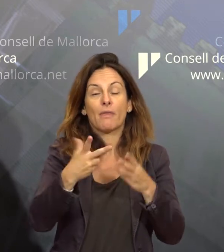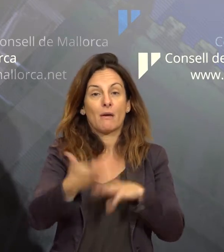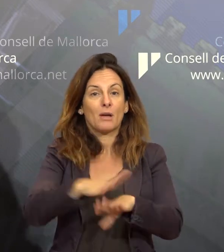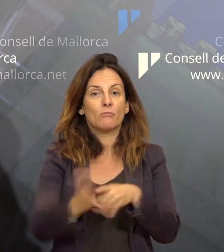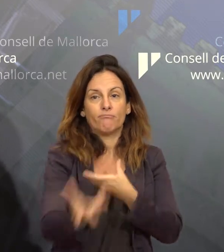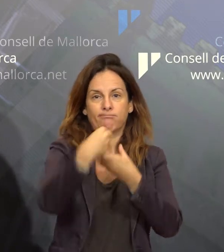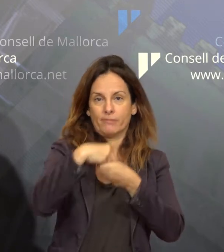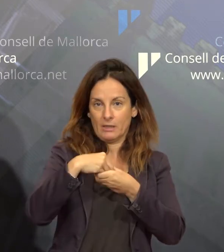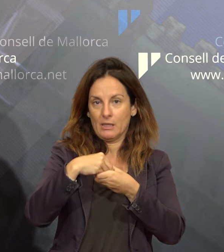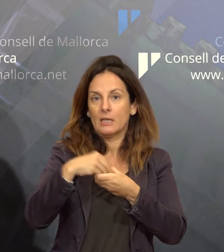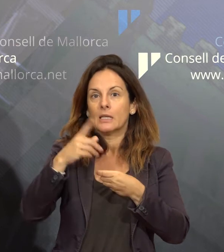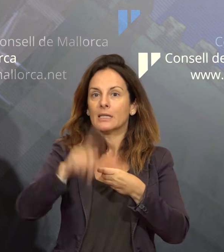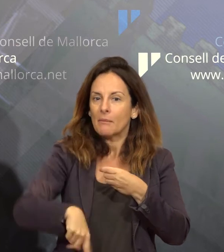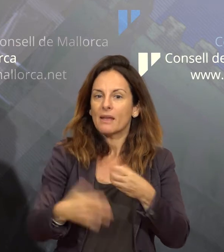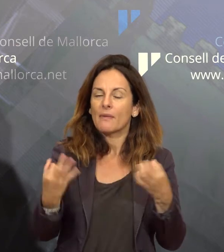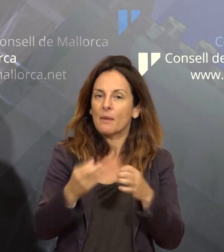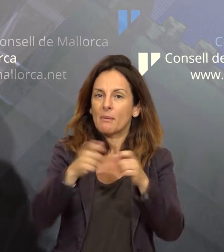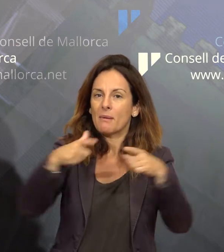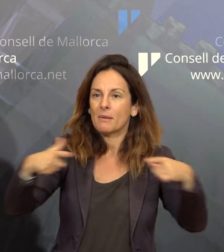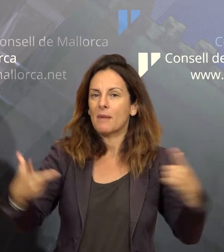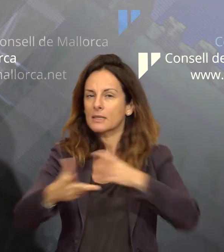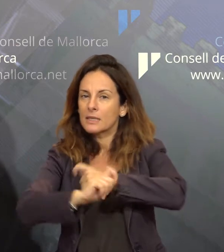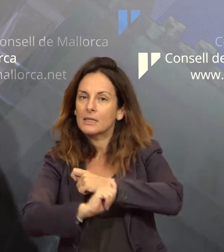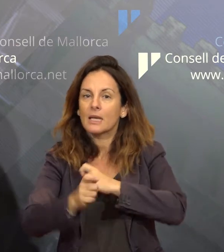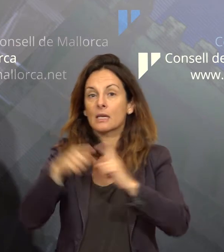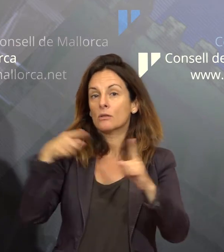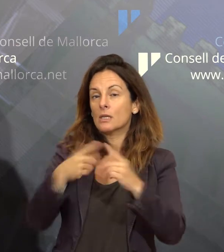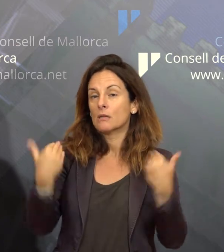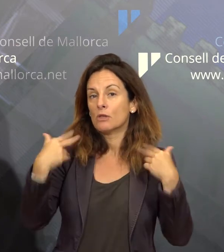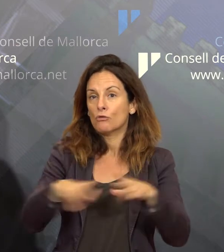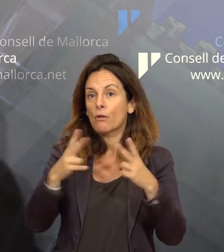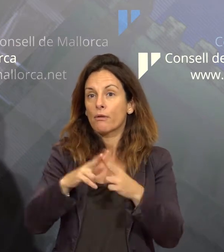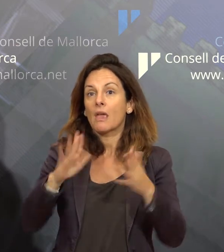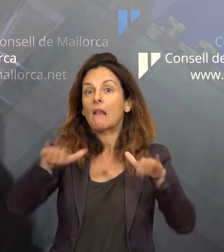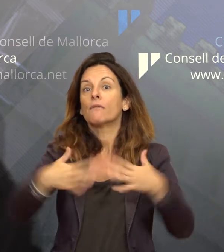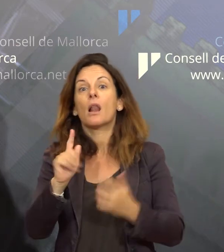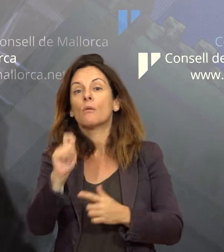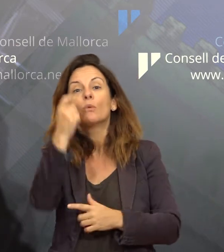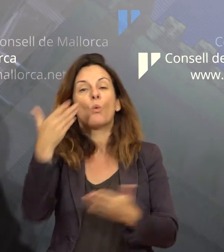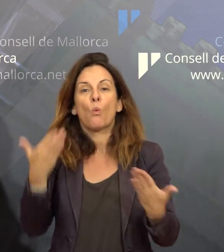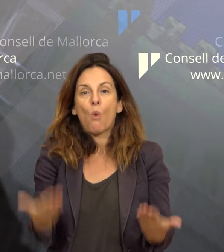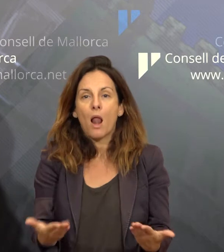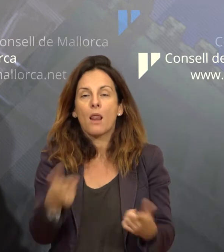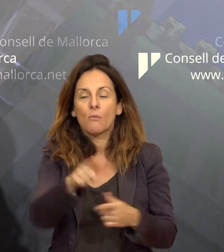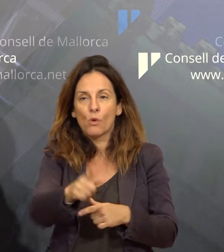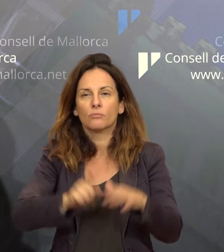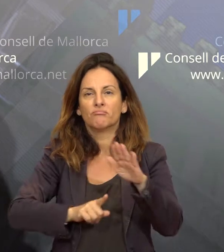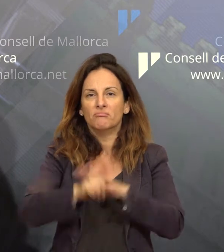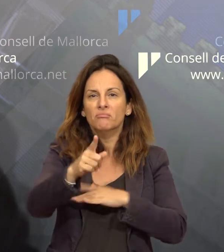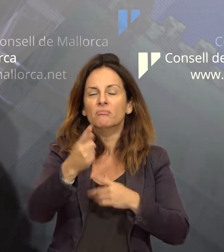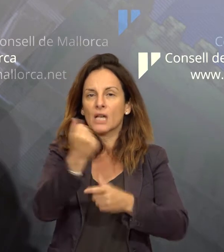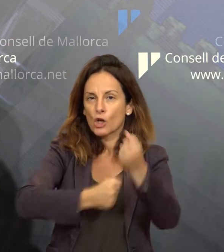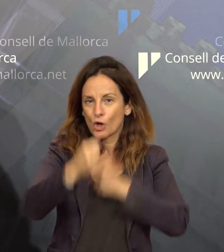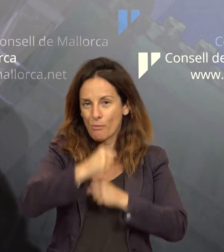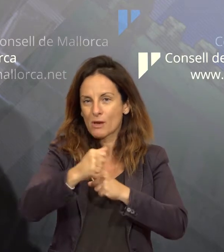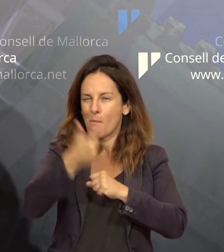'estratègies de responsabilitat social per aconseguir un creixement econòmic de silla d'una manera més sostenible,